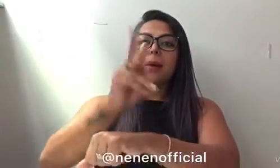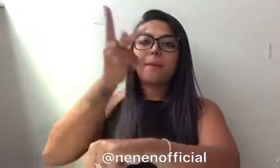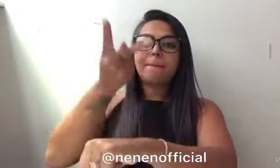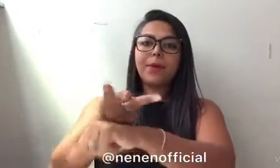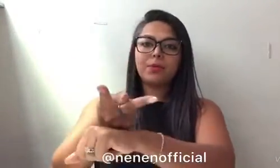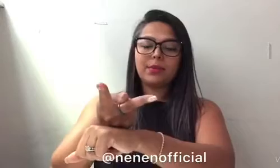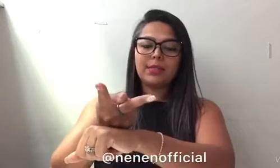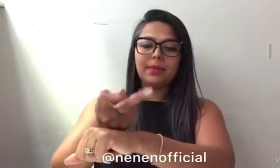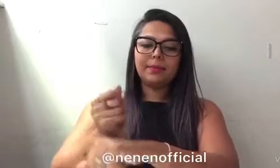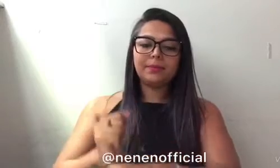Bronze.